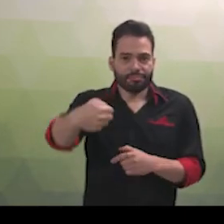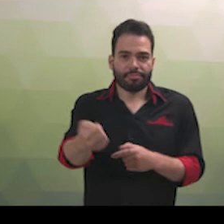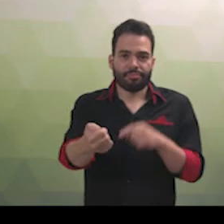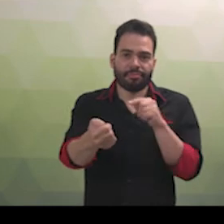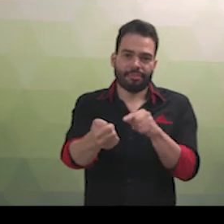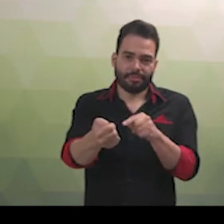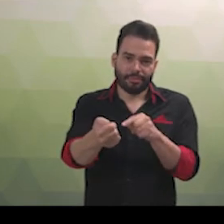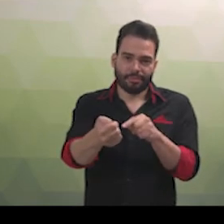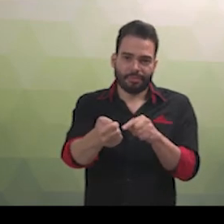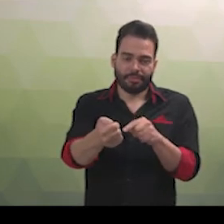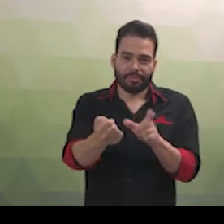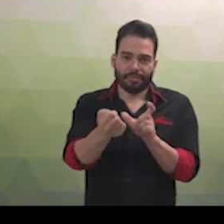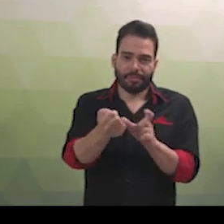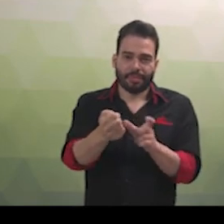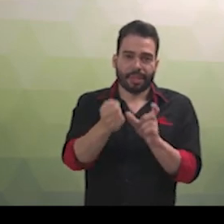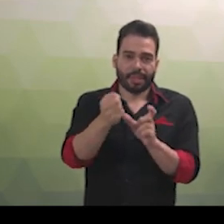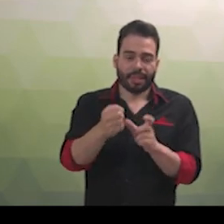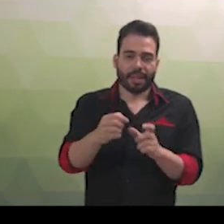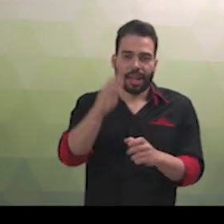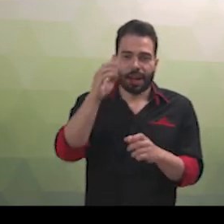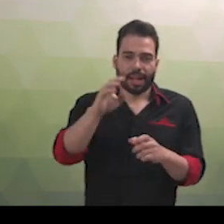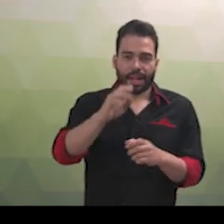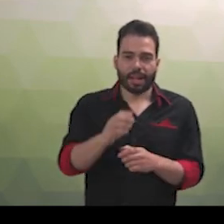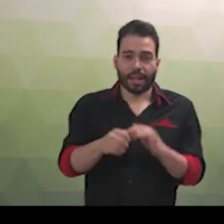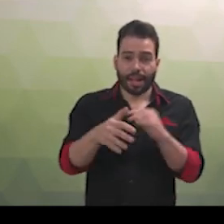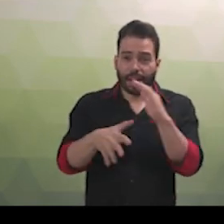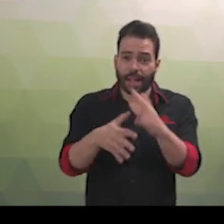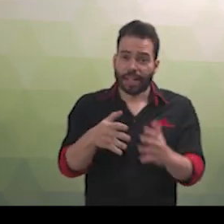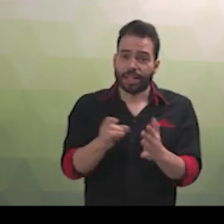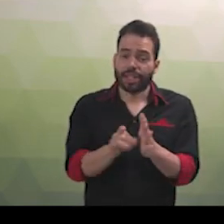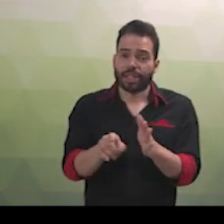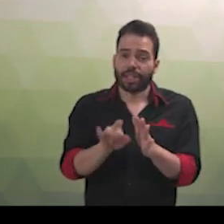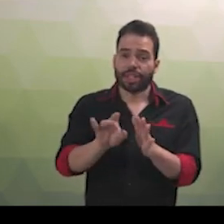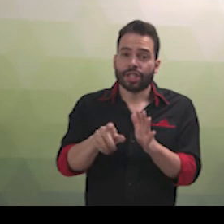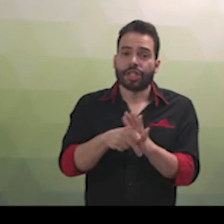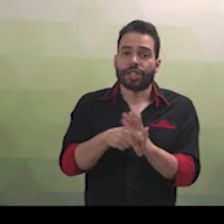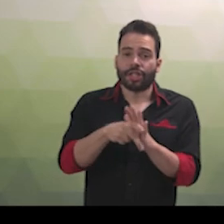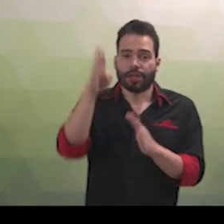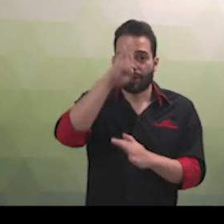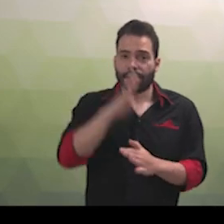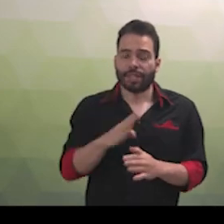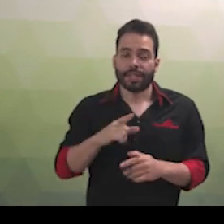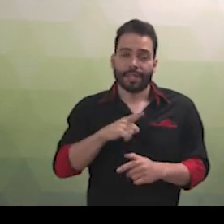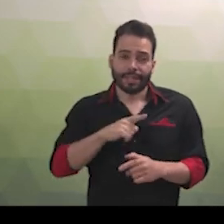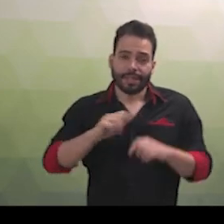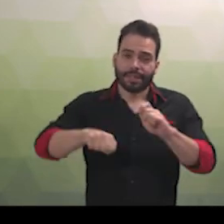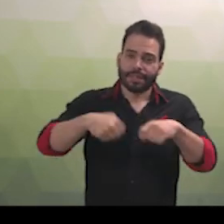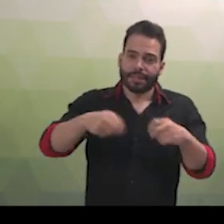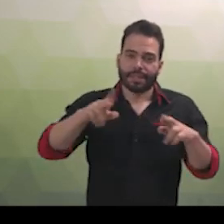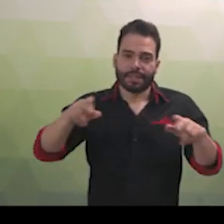sinal. A Libras não é universal, é brasileira, e apresenta regionalismo, sinais diferentes em regiões diferentes,